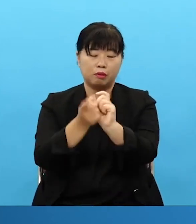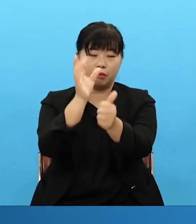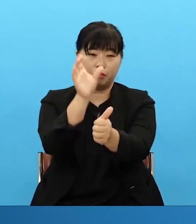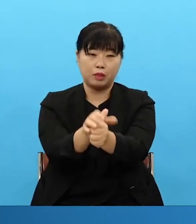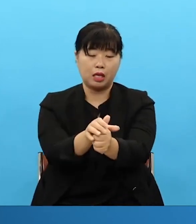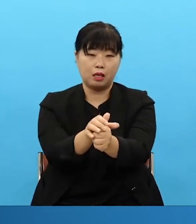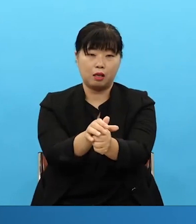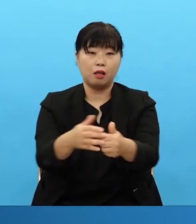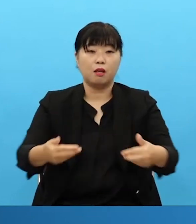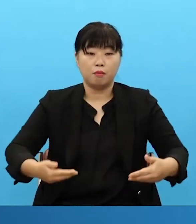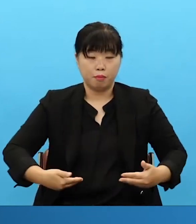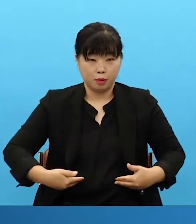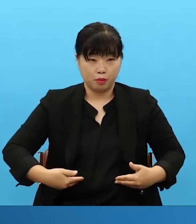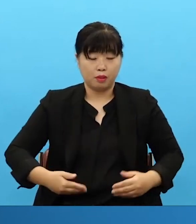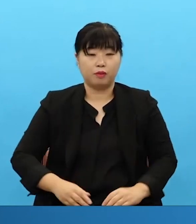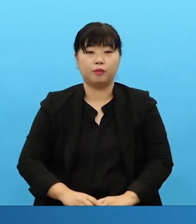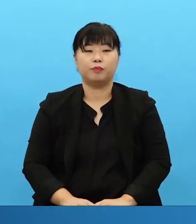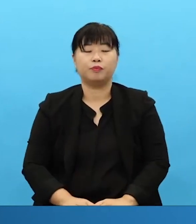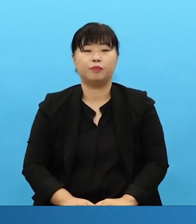And so we have to absolutely have one of these.